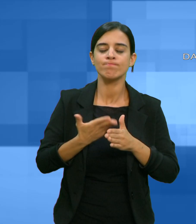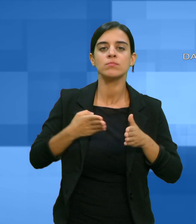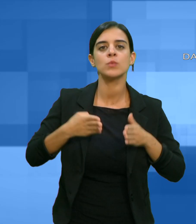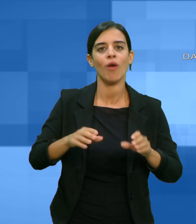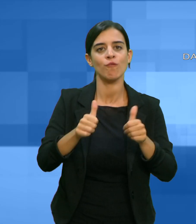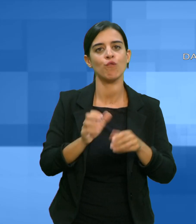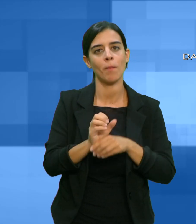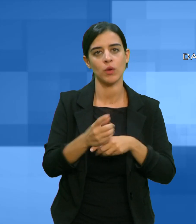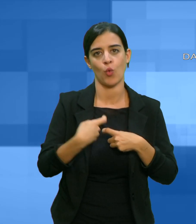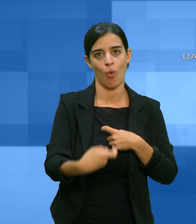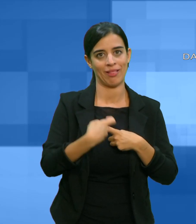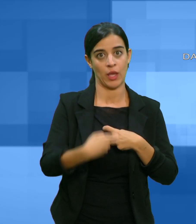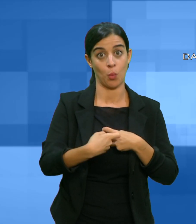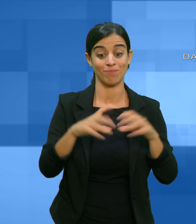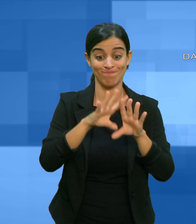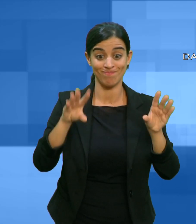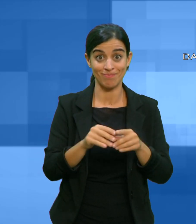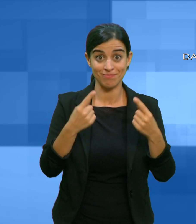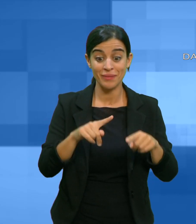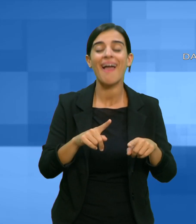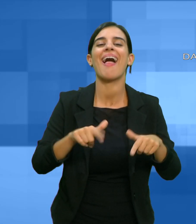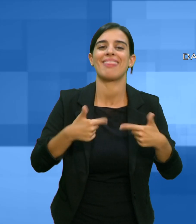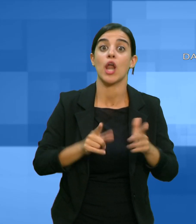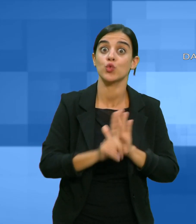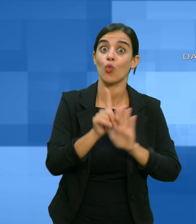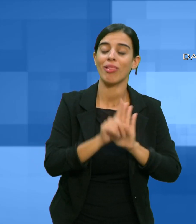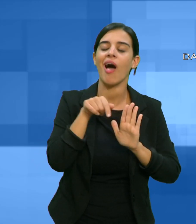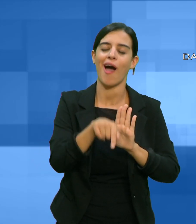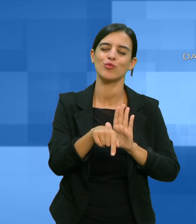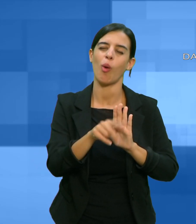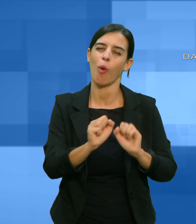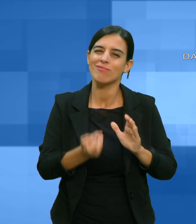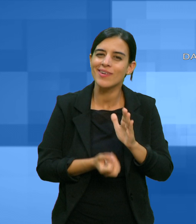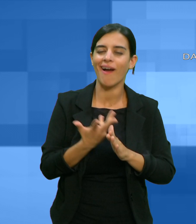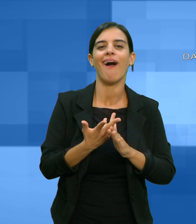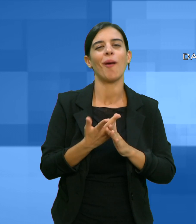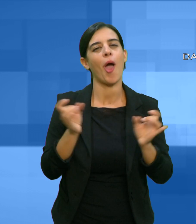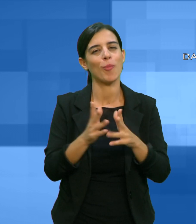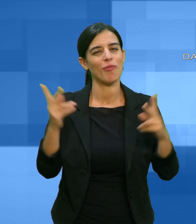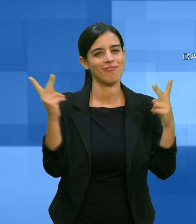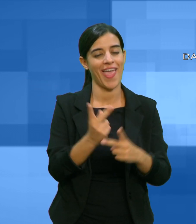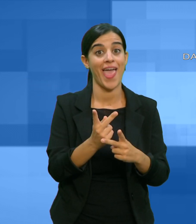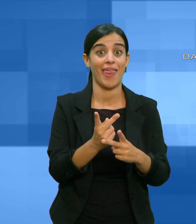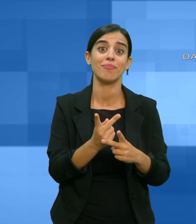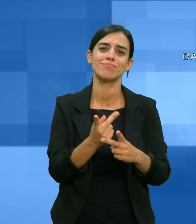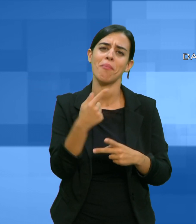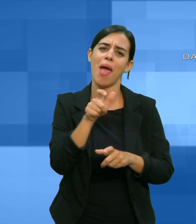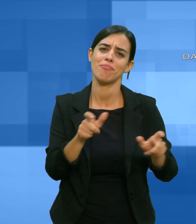per chi ne ha più bisogno Questo è solo uno dei tanti risultati del lavoro svolto